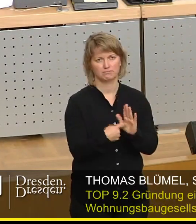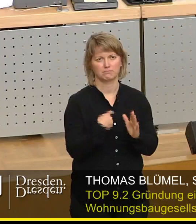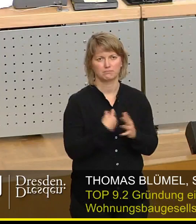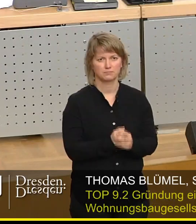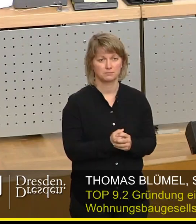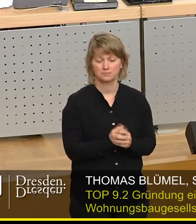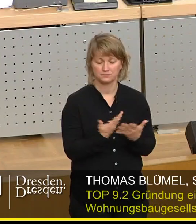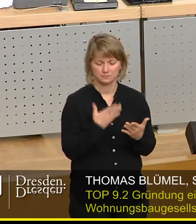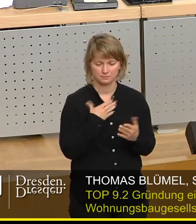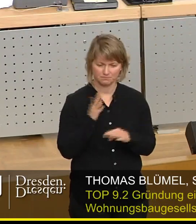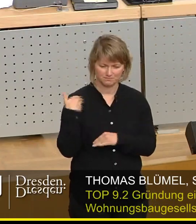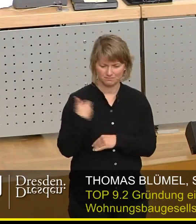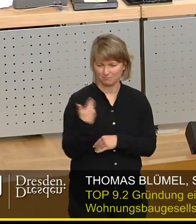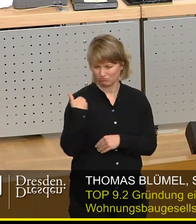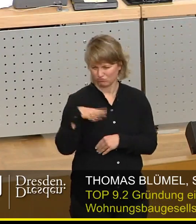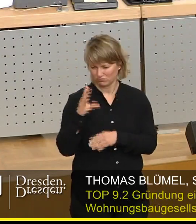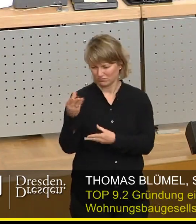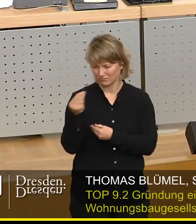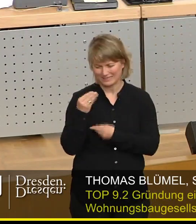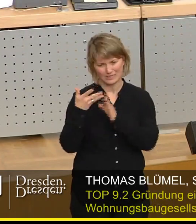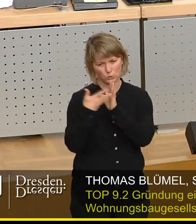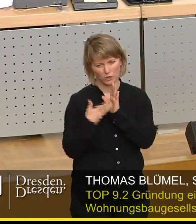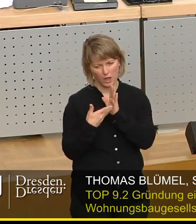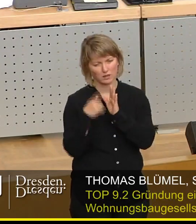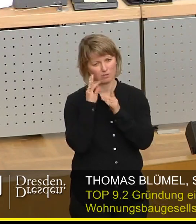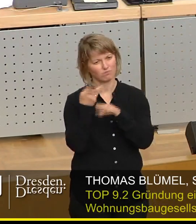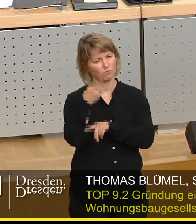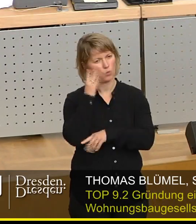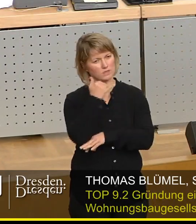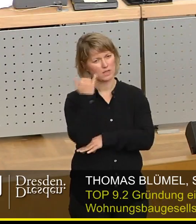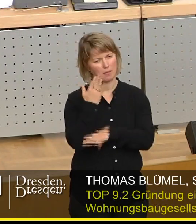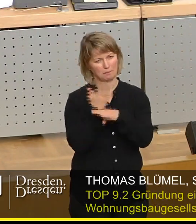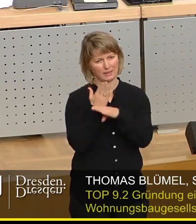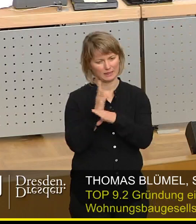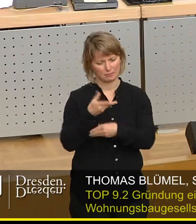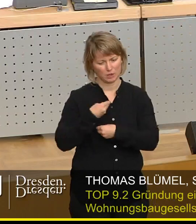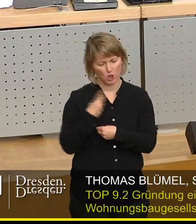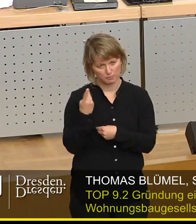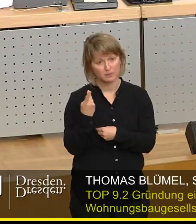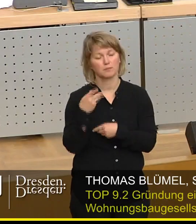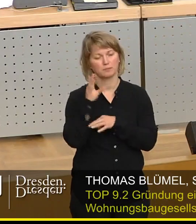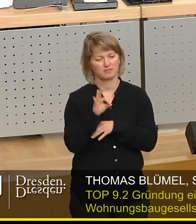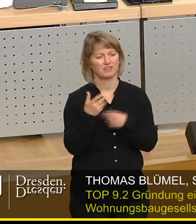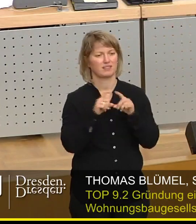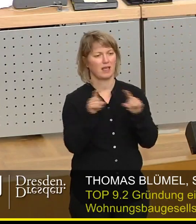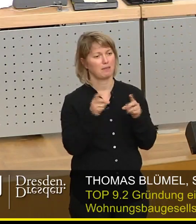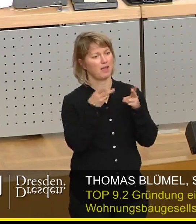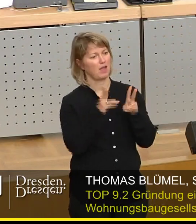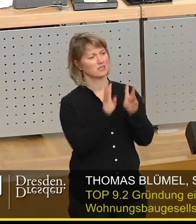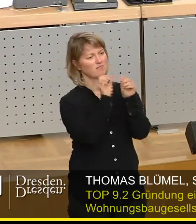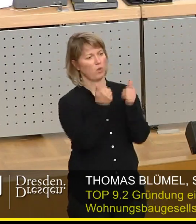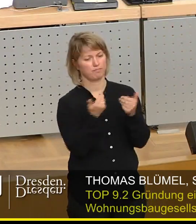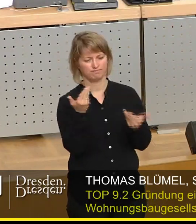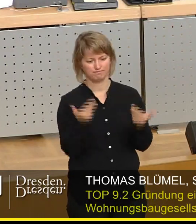seitdem dieses Gutachten vorliegt, nämlich seit Mitte vergangenen Jahres, mit diesem Thema Rechtsform und